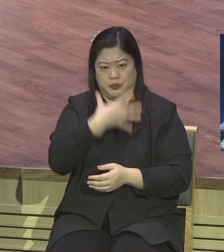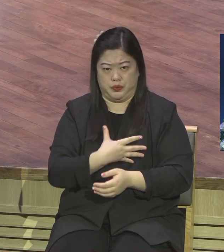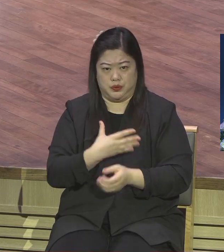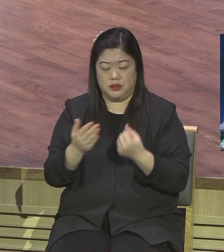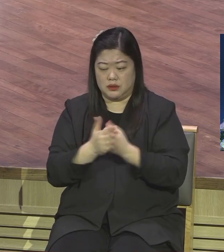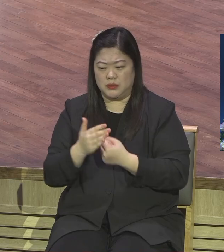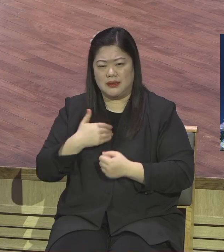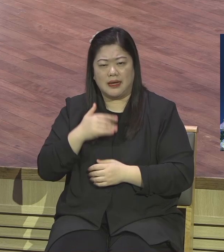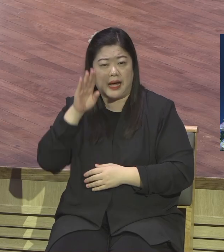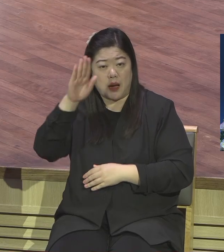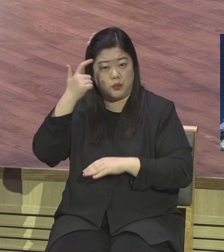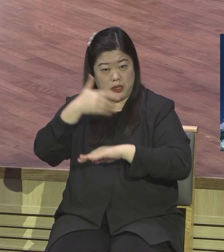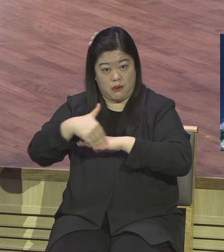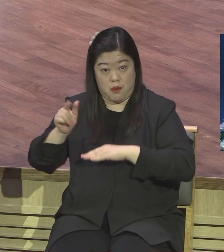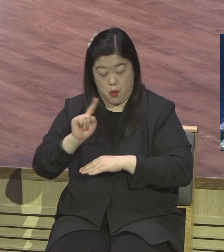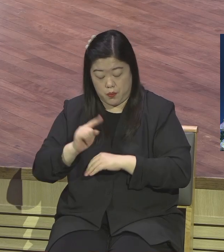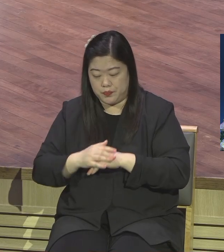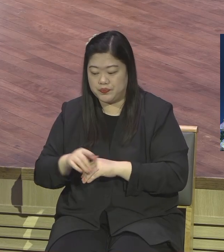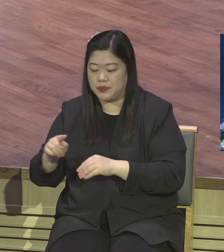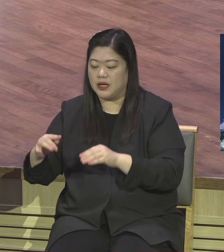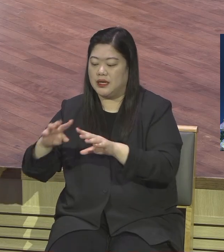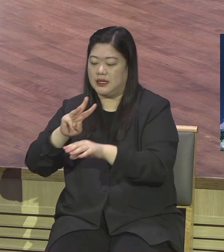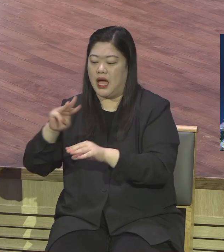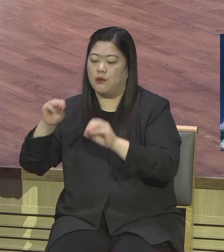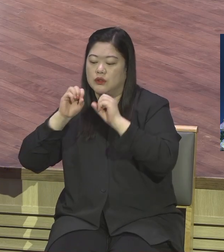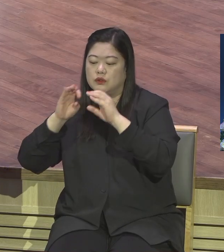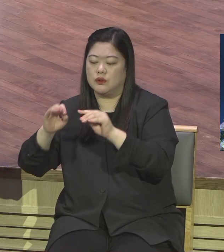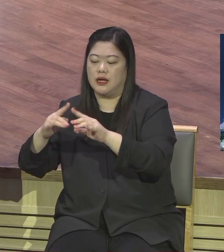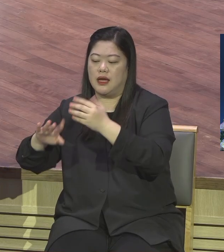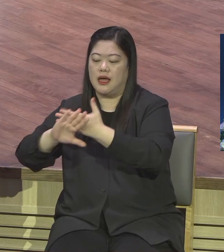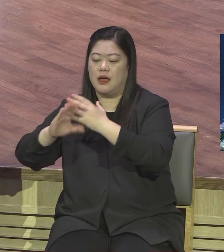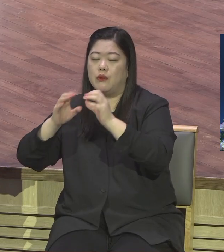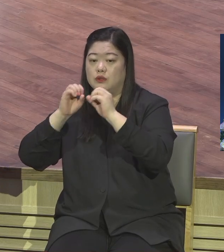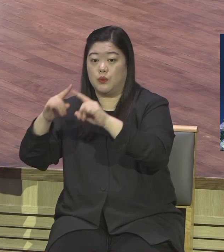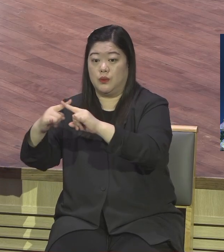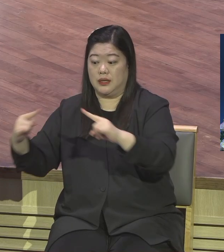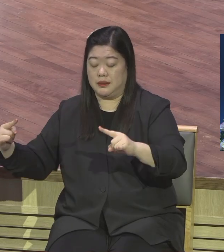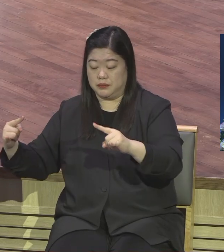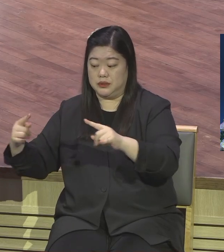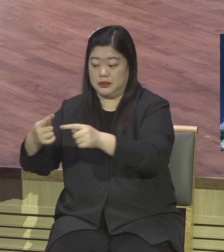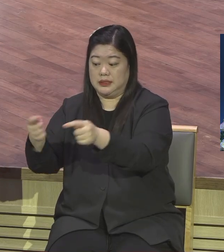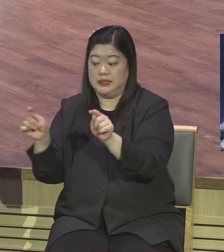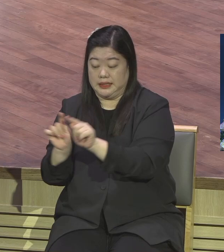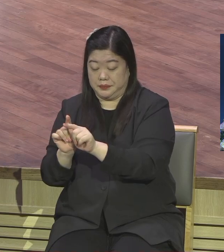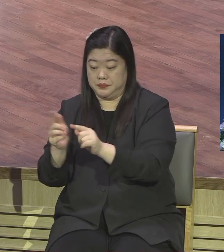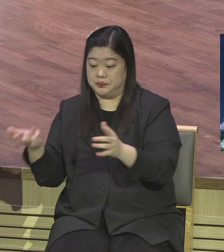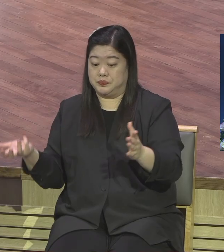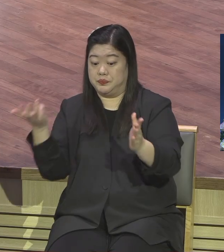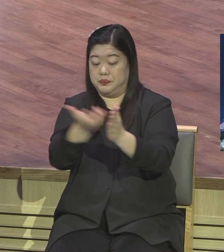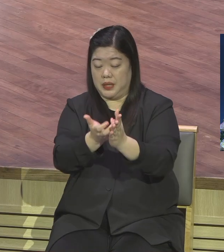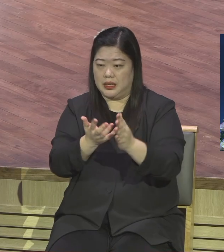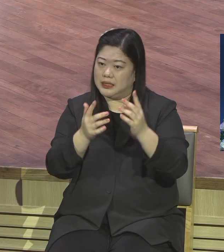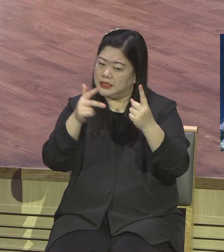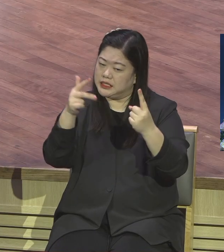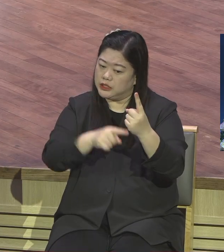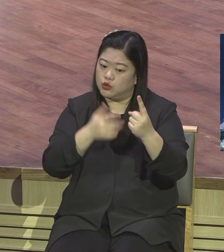목사님 성교사님부터 제가 현장을 보면서 구체적으로 한 주, 두 주 그렇게 상황을 보고